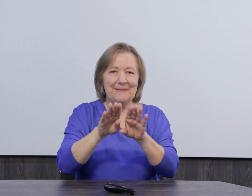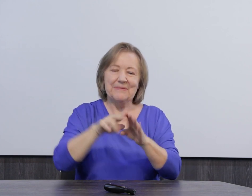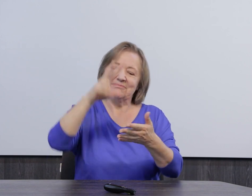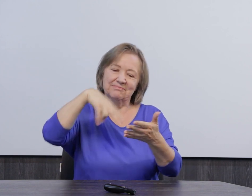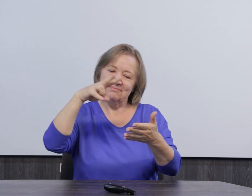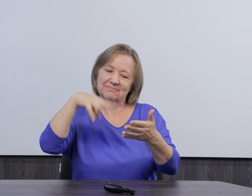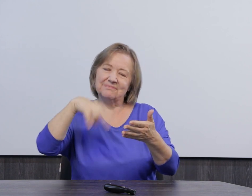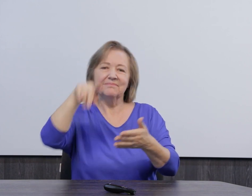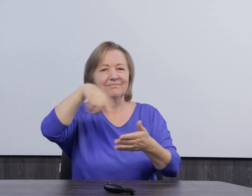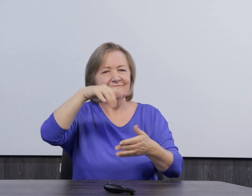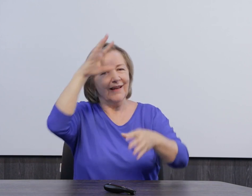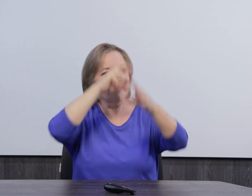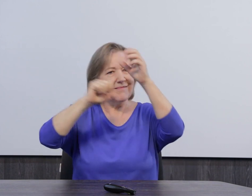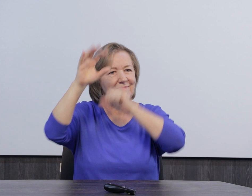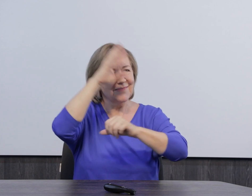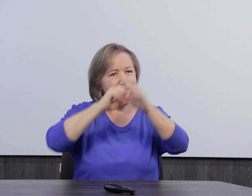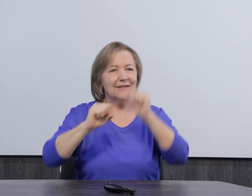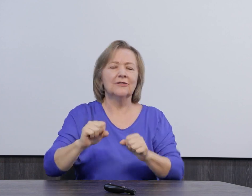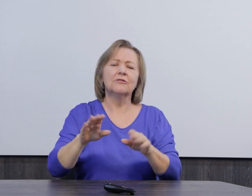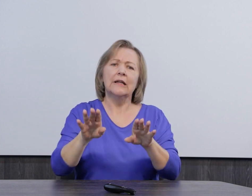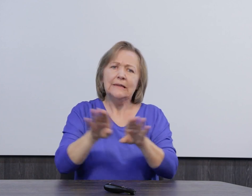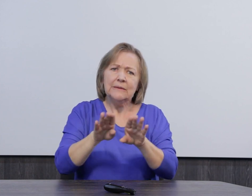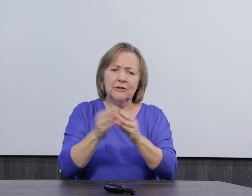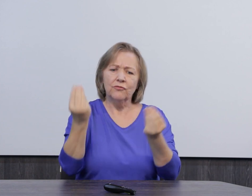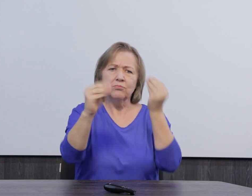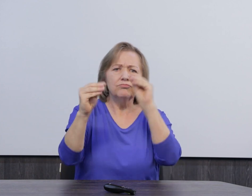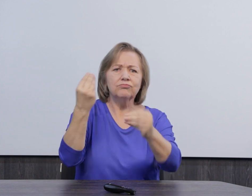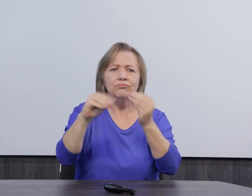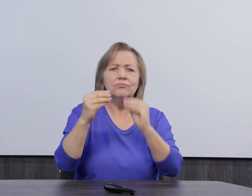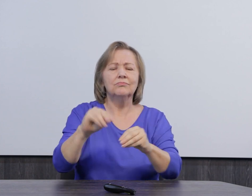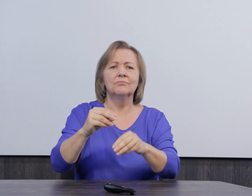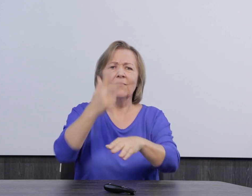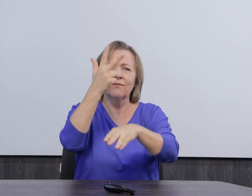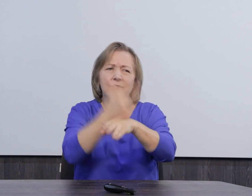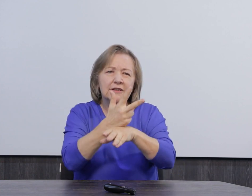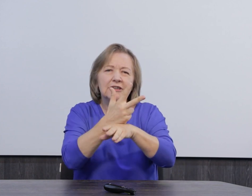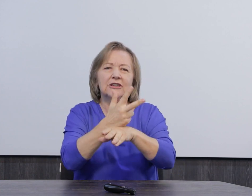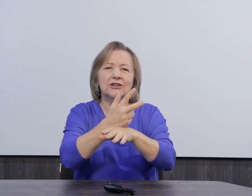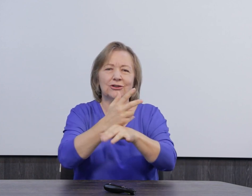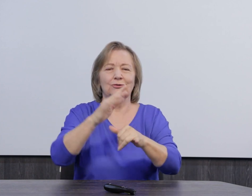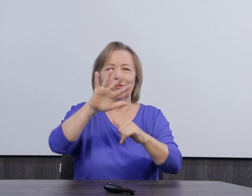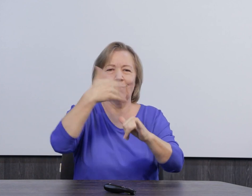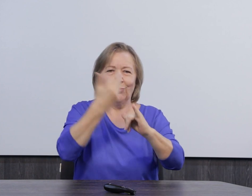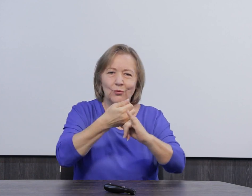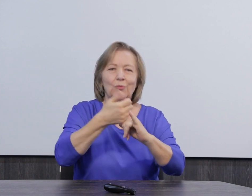para que vocês façam a leitura e possam estar aprendendo. Estarei postando vídeos, links do